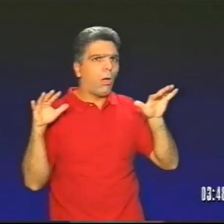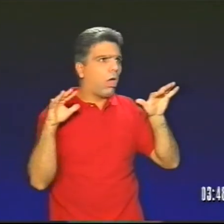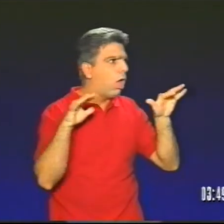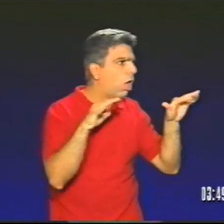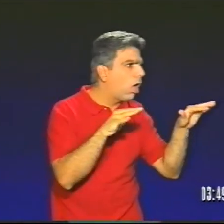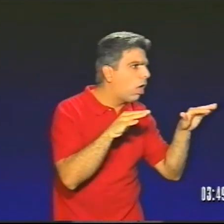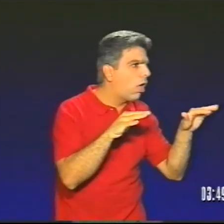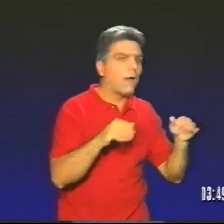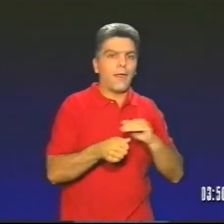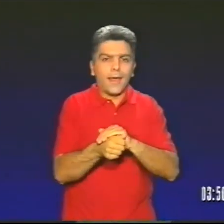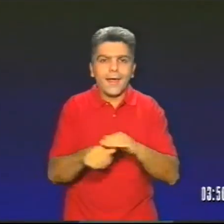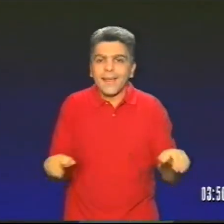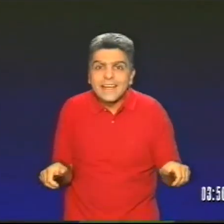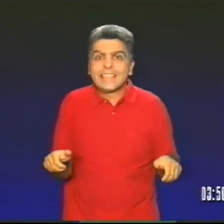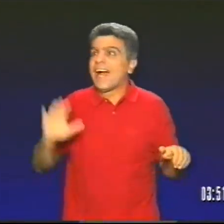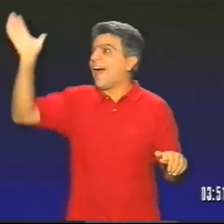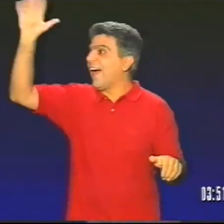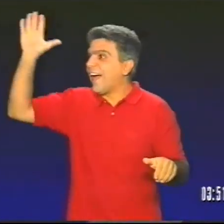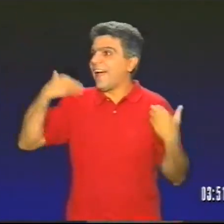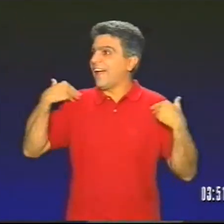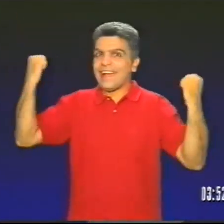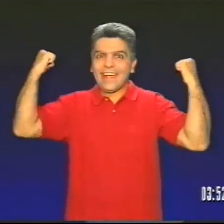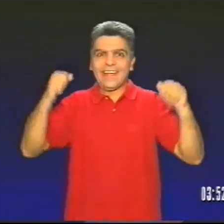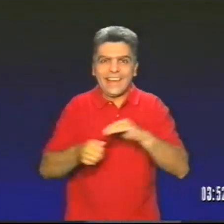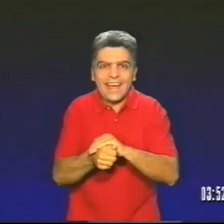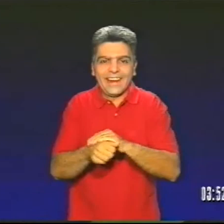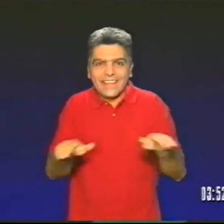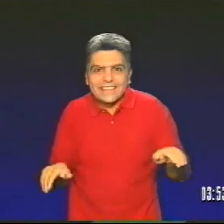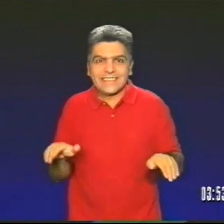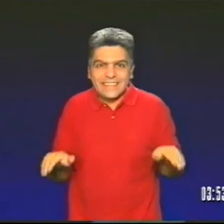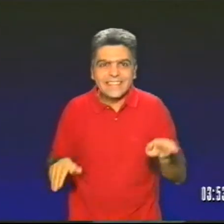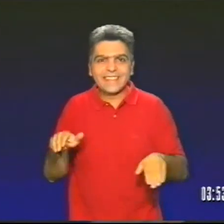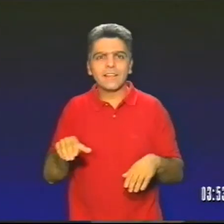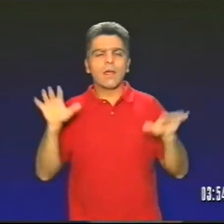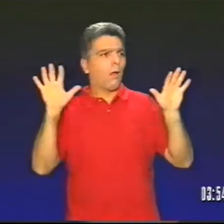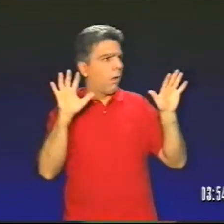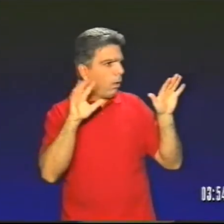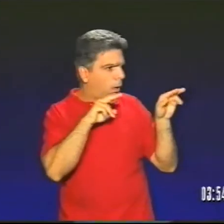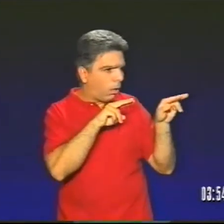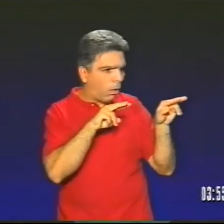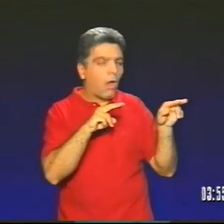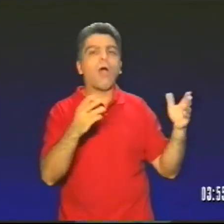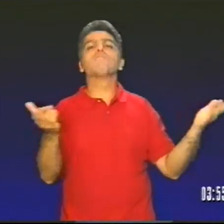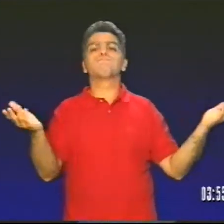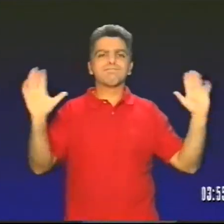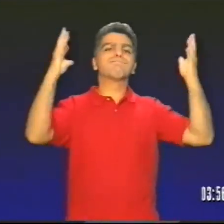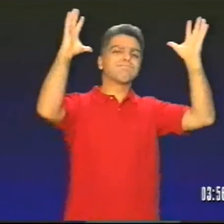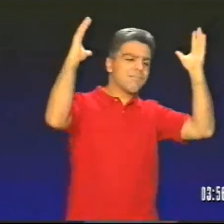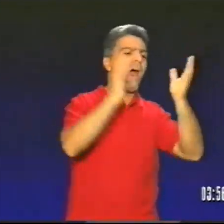ξαφνικά κοίταξαν όλοι Και τι να δουν Η χελώνα τους κερδούσε Γεια σας έλεγε Εγώ νίκησα Τα